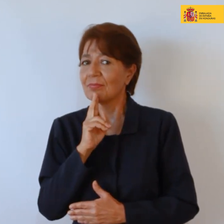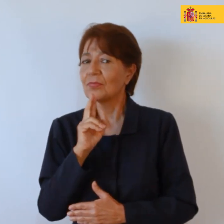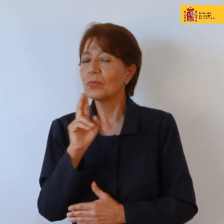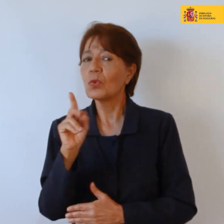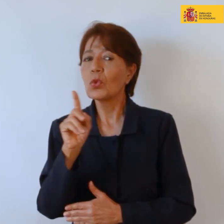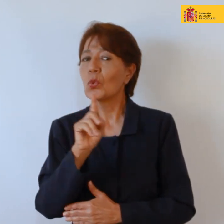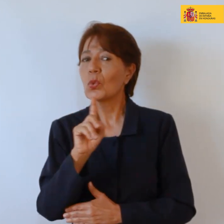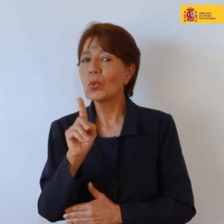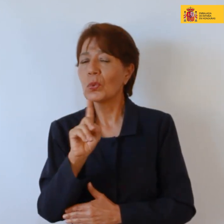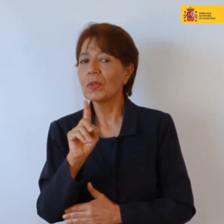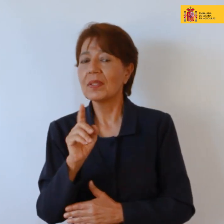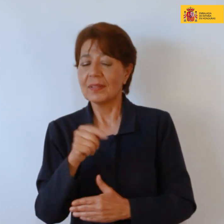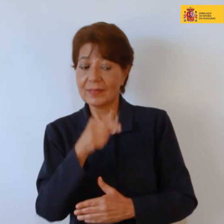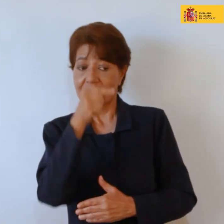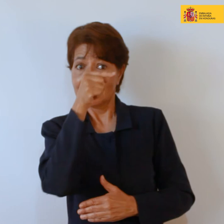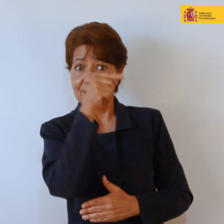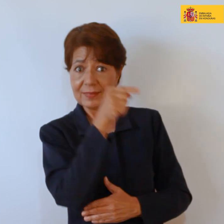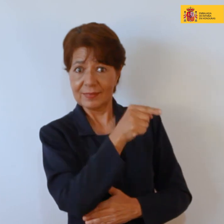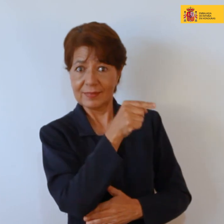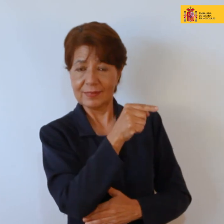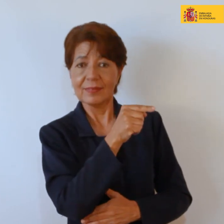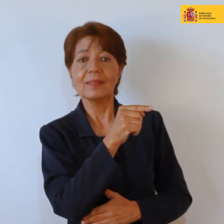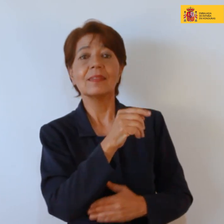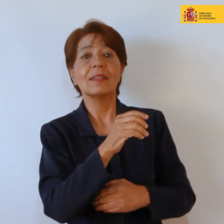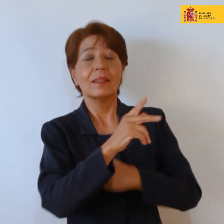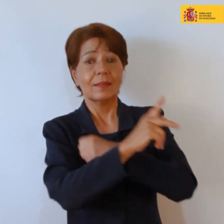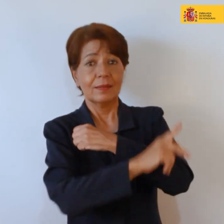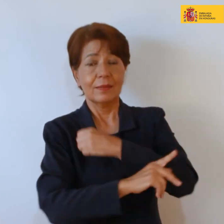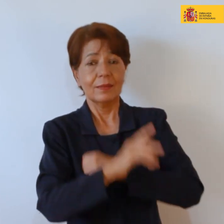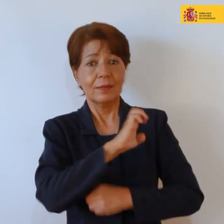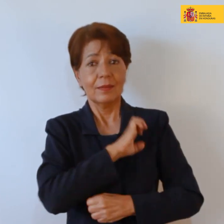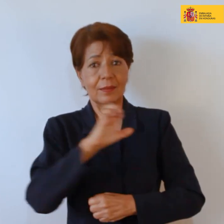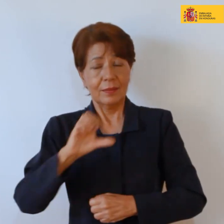sea legendario de Honduras es de El Salvador pero